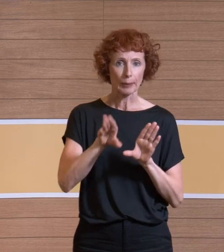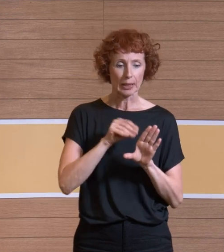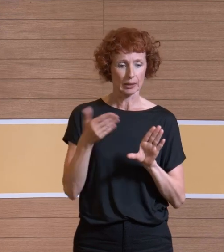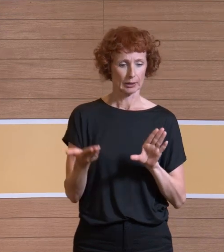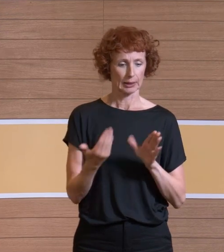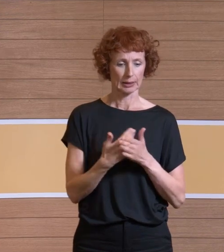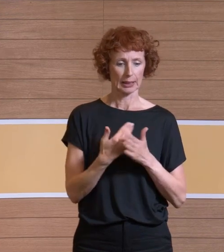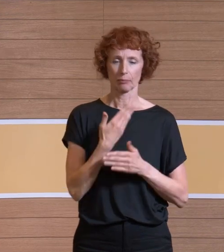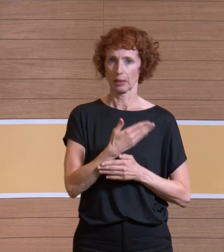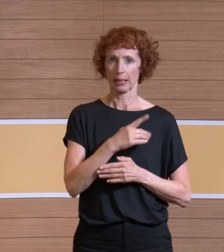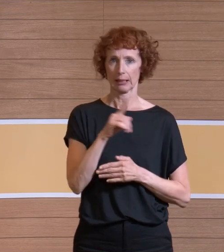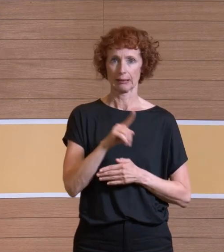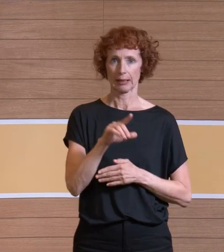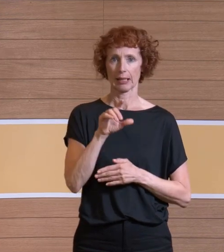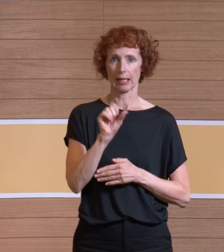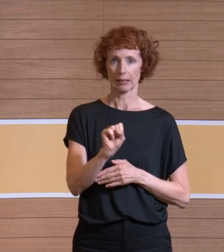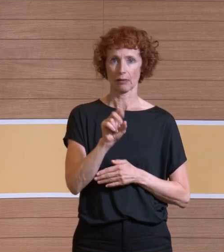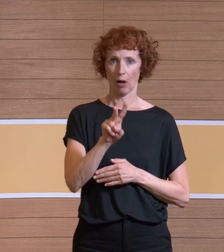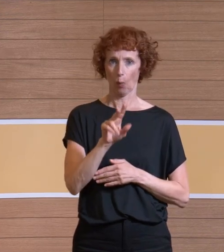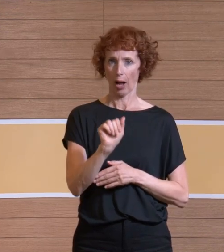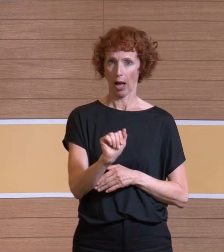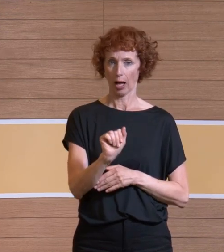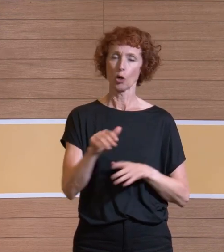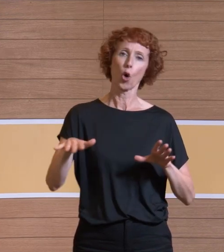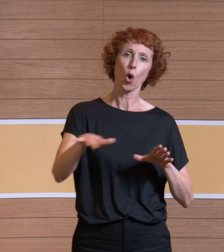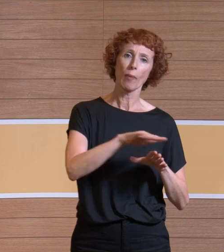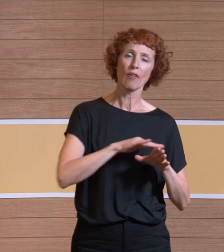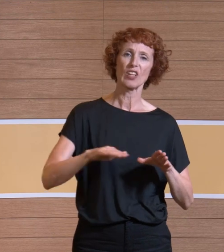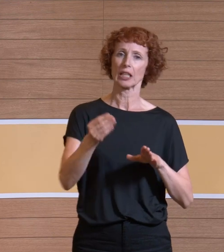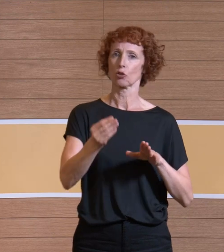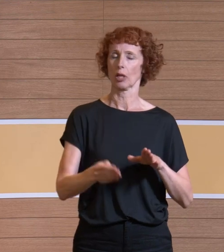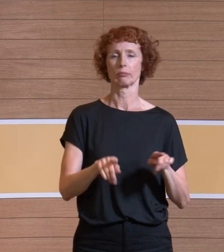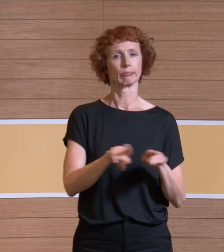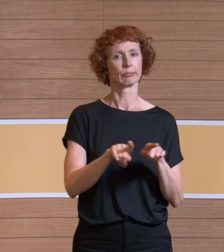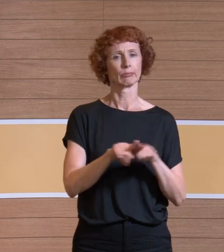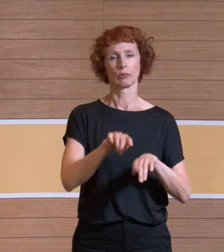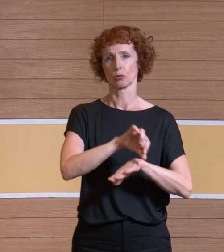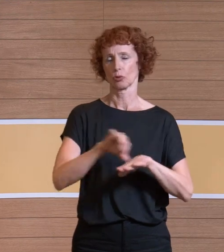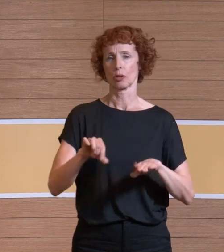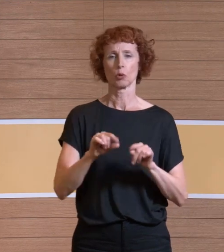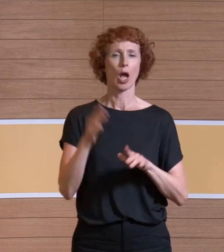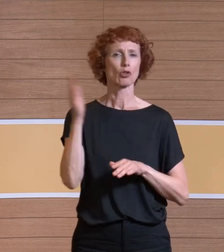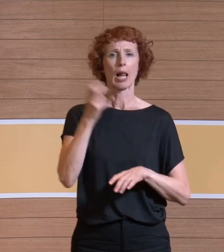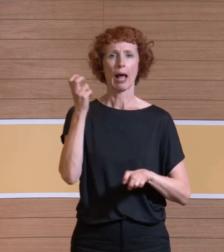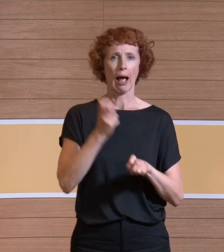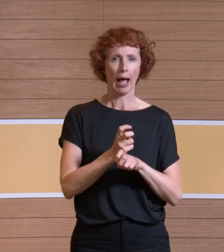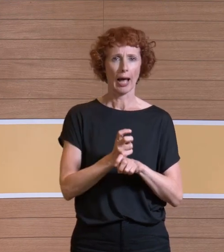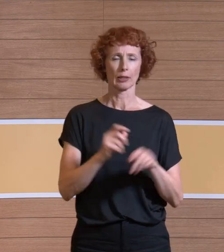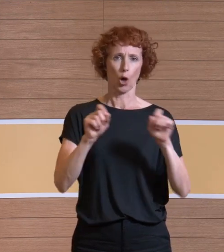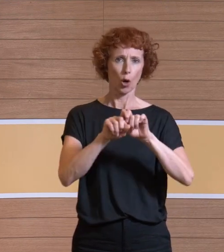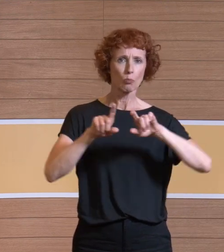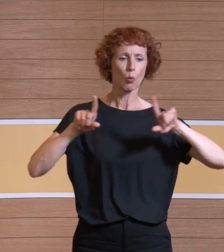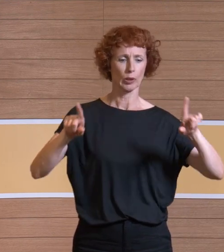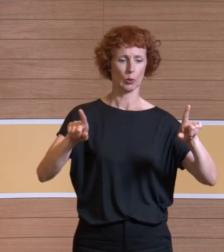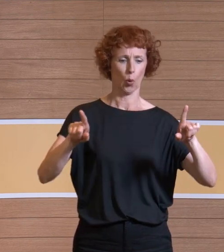Bild aus einer ZSVA. Die ist von den Oberflächengestaltungen her ähnlich wie ein OP, nämlich alles schallhart. Auch die Monitor, das ist das Bunte oben in der Ecke,